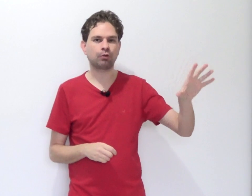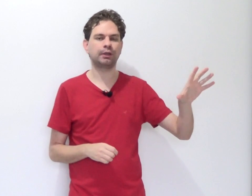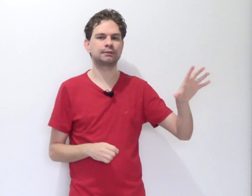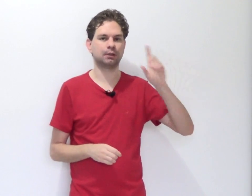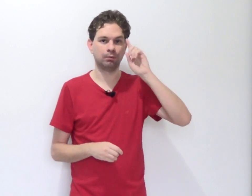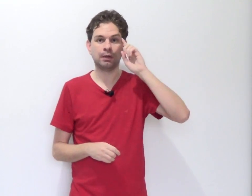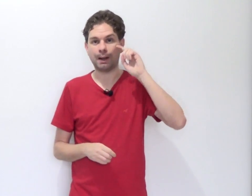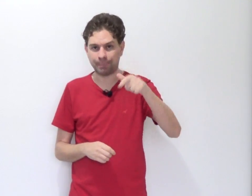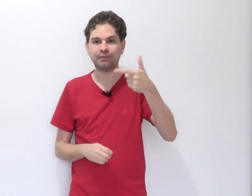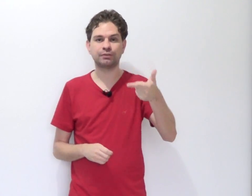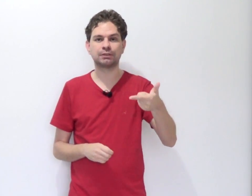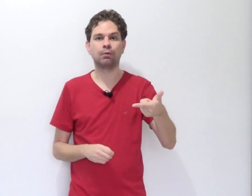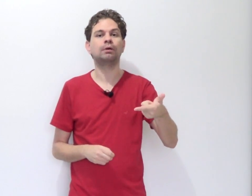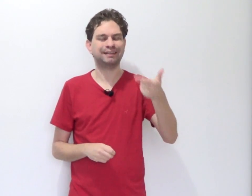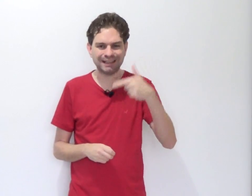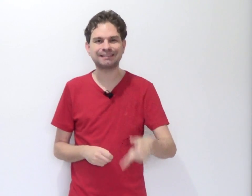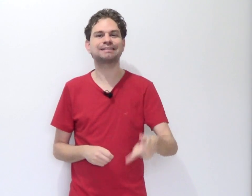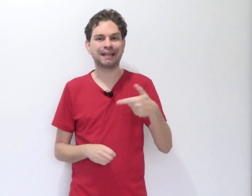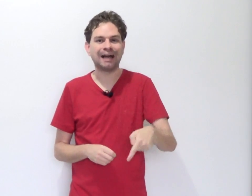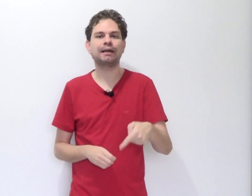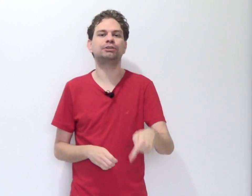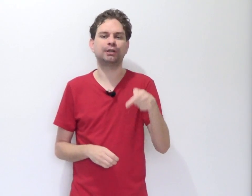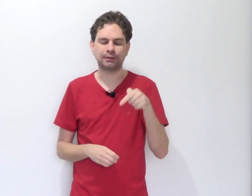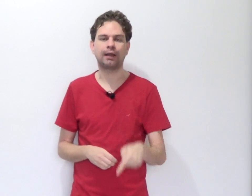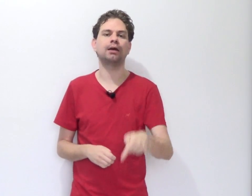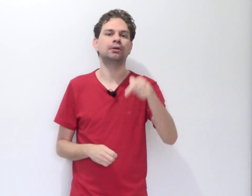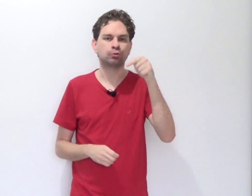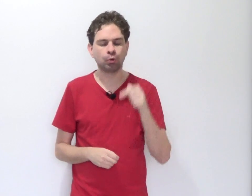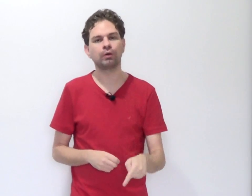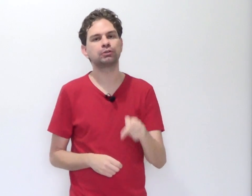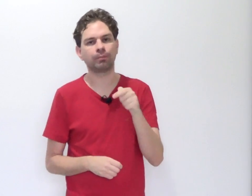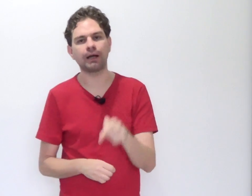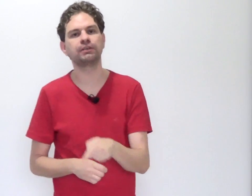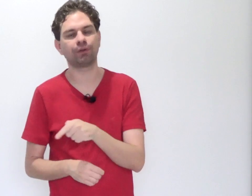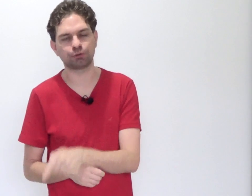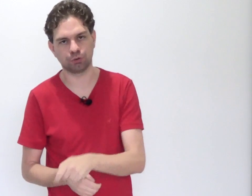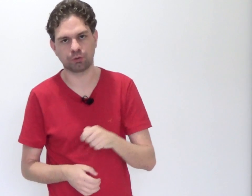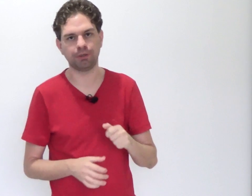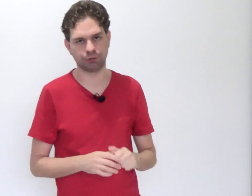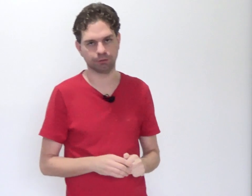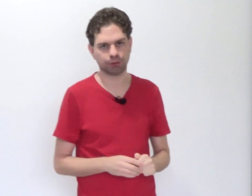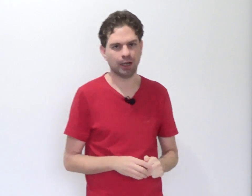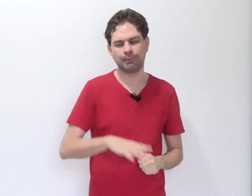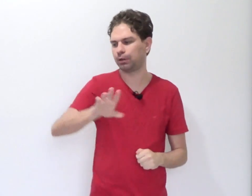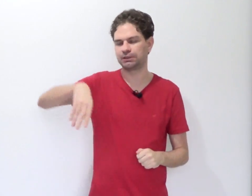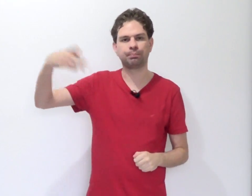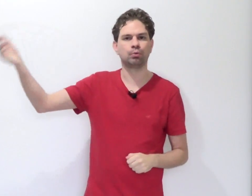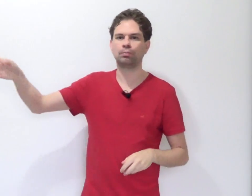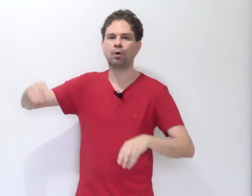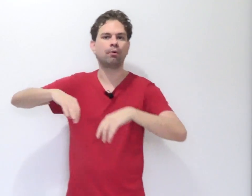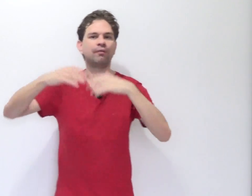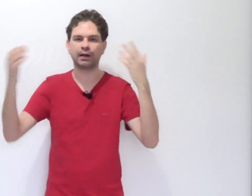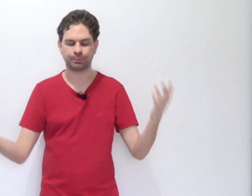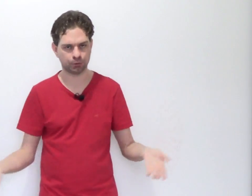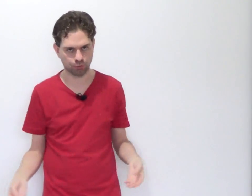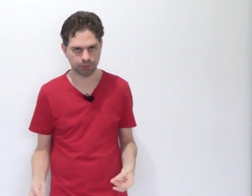conexão, a previsão necessária é de que tenha duas ou mais infrações cometidas. Aí pode ser por uma ou por várias pessoas.